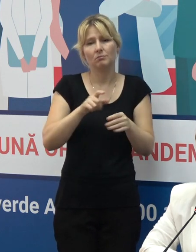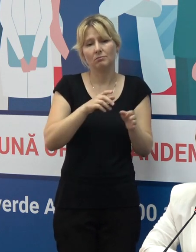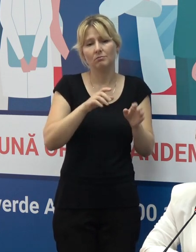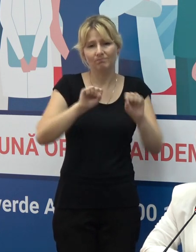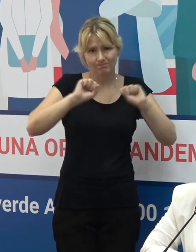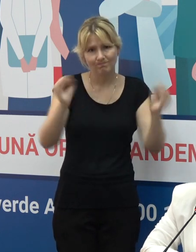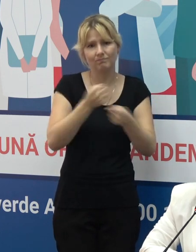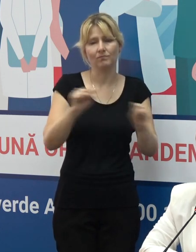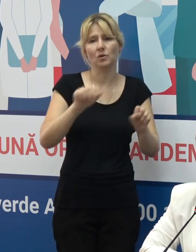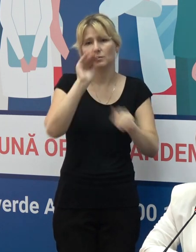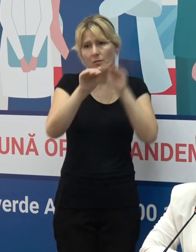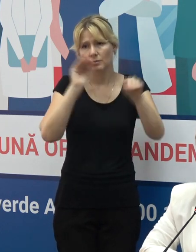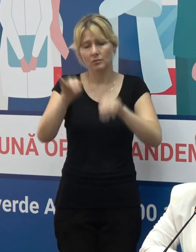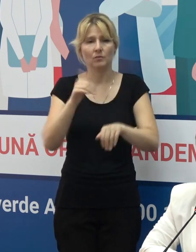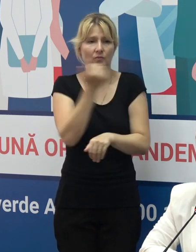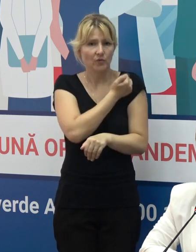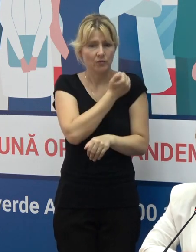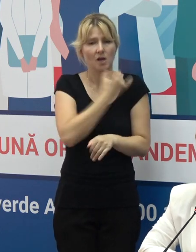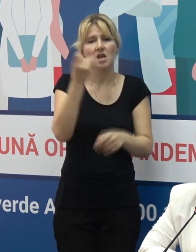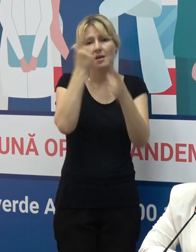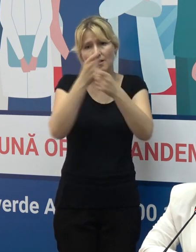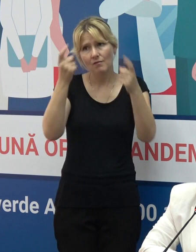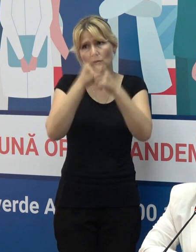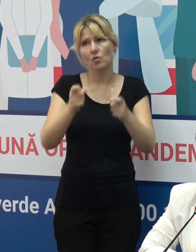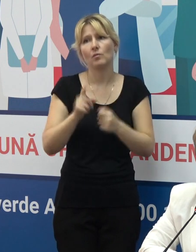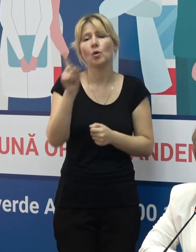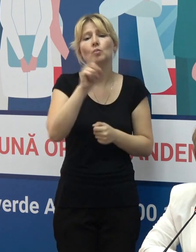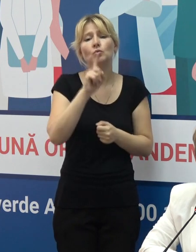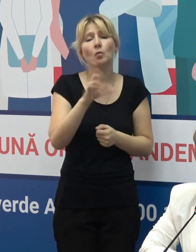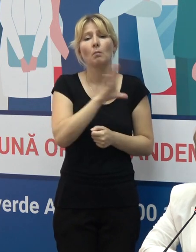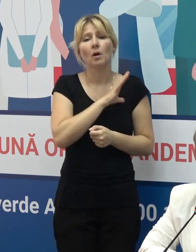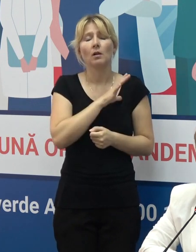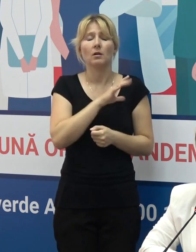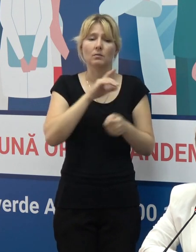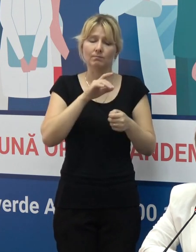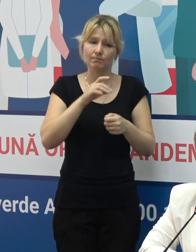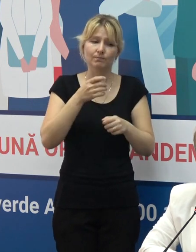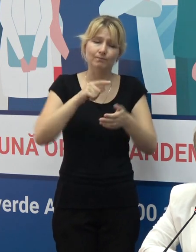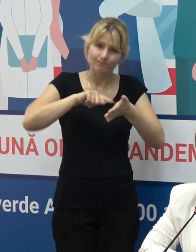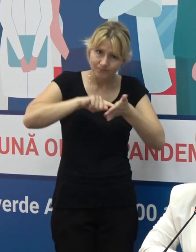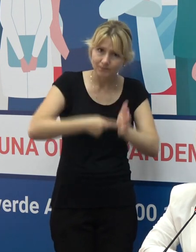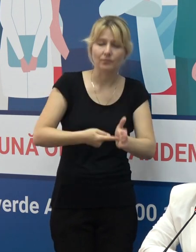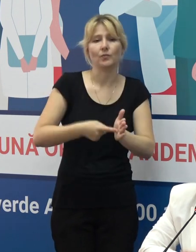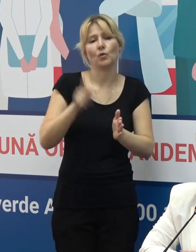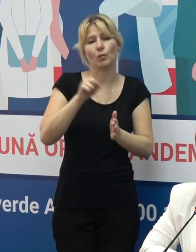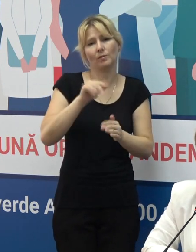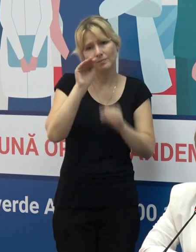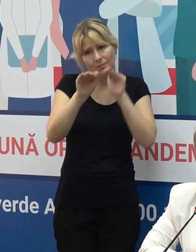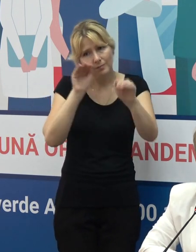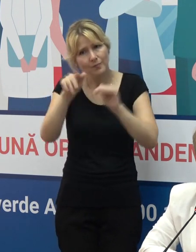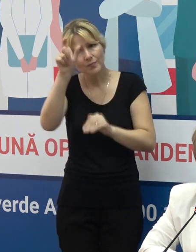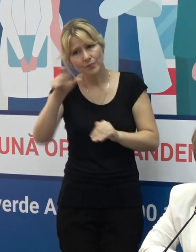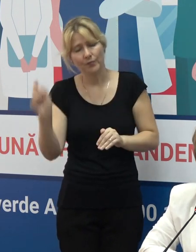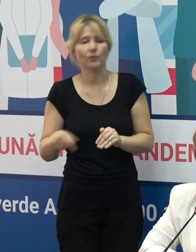imunizare și nu numai de imunizare, dar și de informare, să fie mai insistenți și mai convingători pentru cetățenii